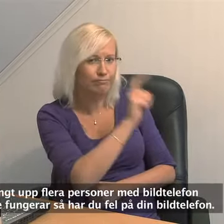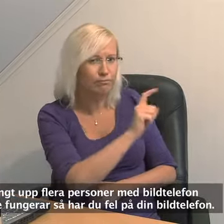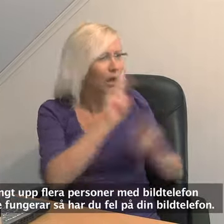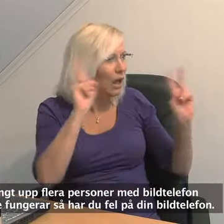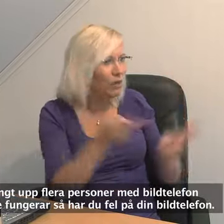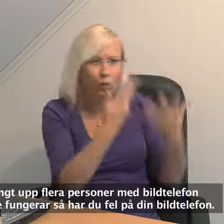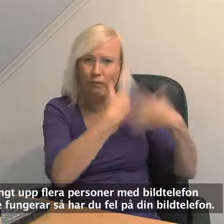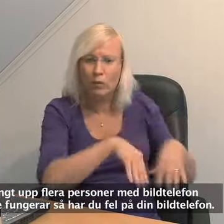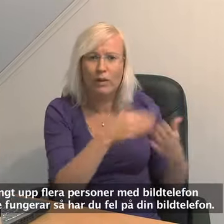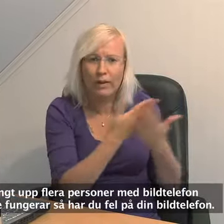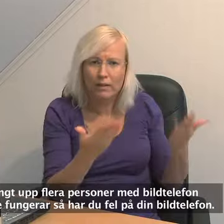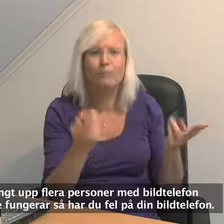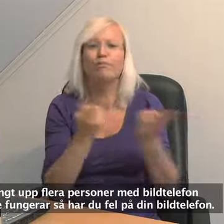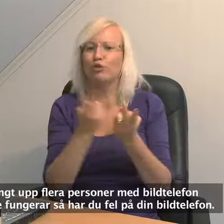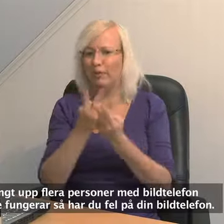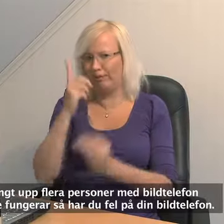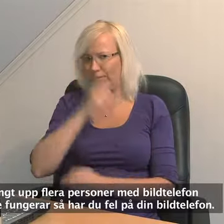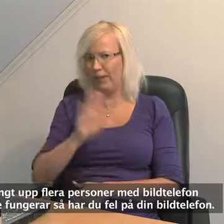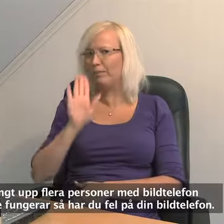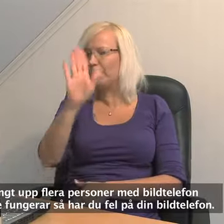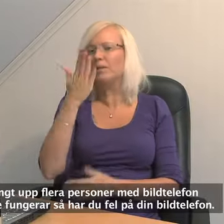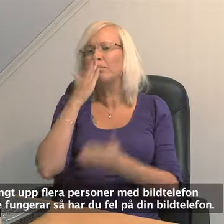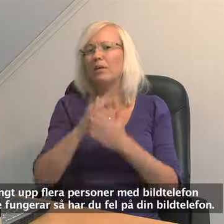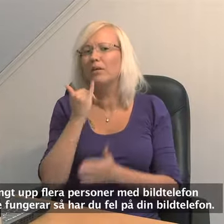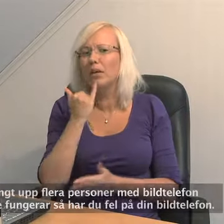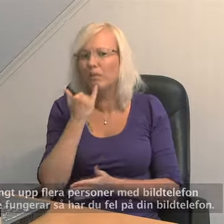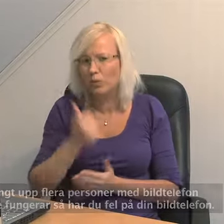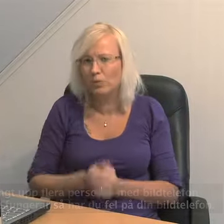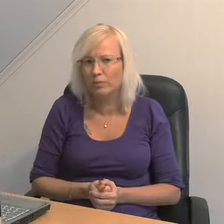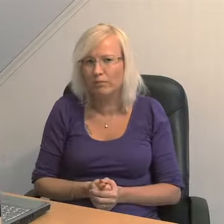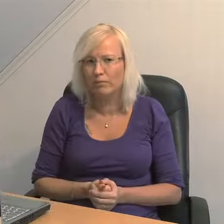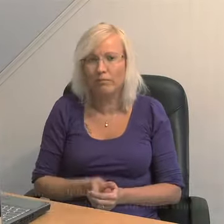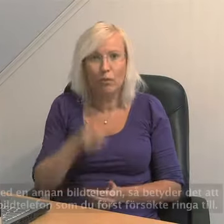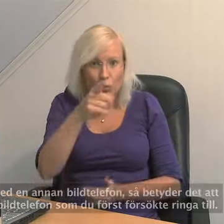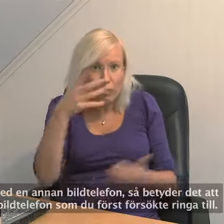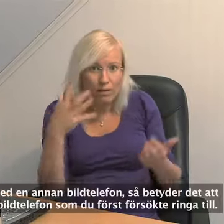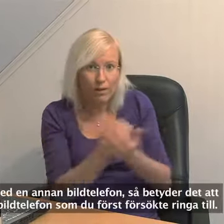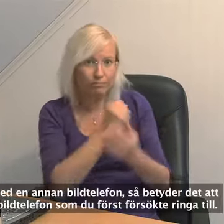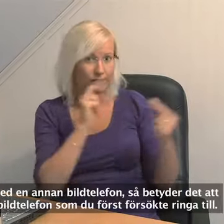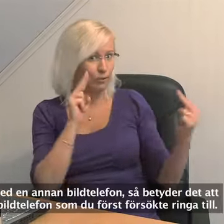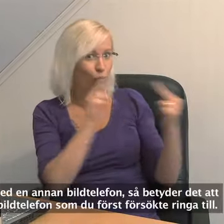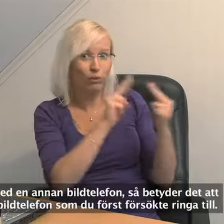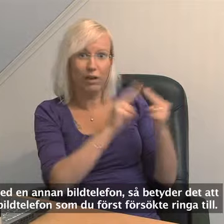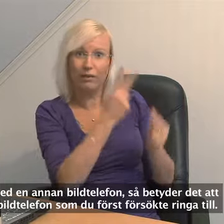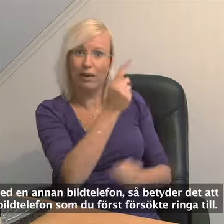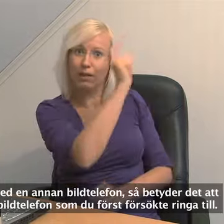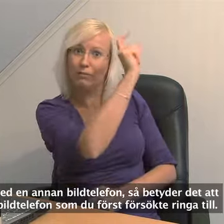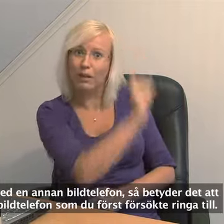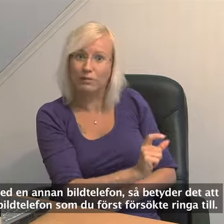bildtelefon och det ändå inte fungerar så har du fel på din bildtelefon. Får du kontakt med en annan bildtelefon